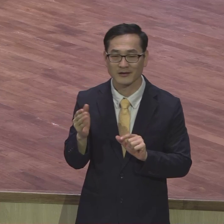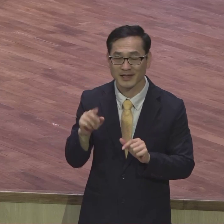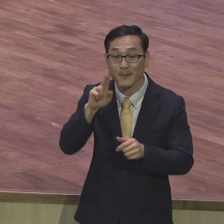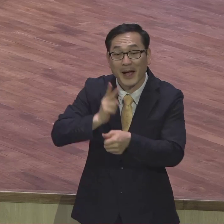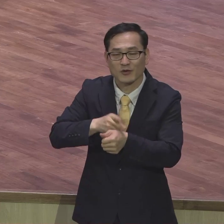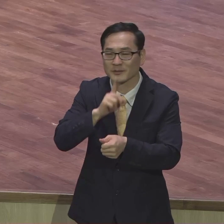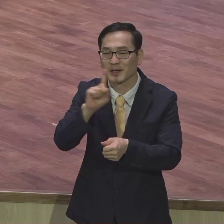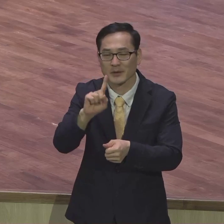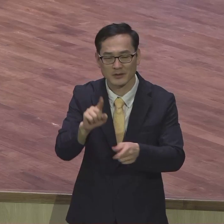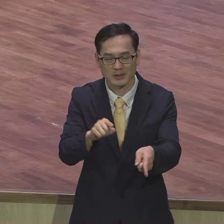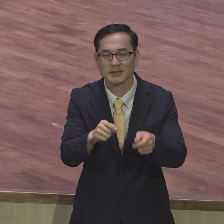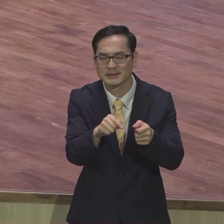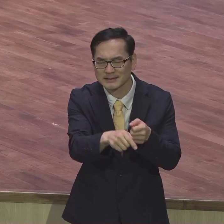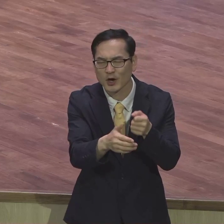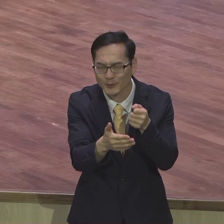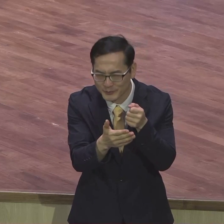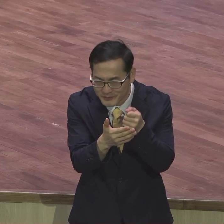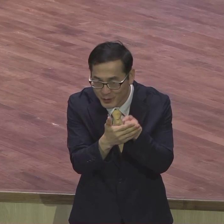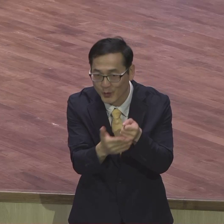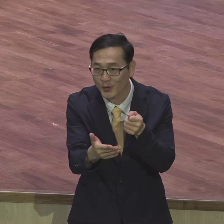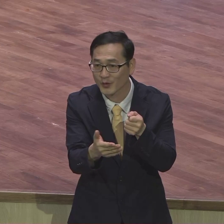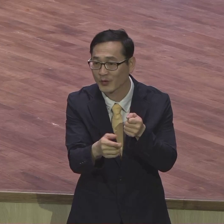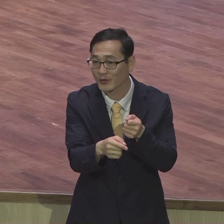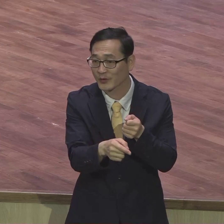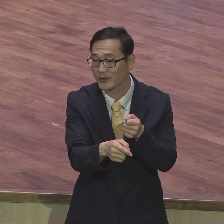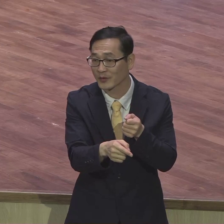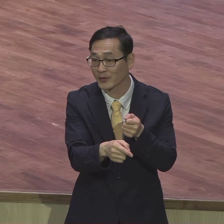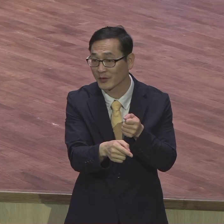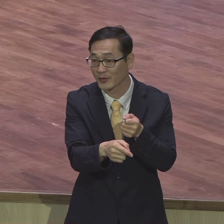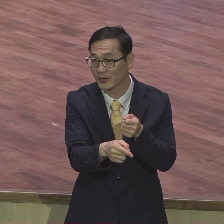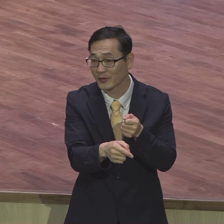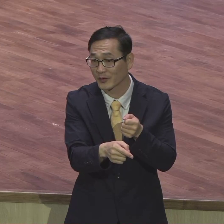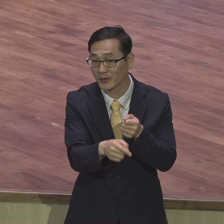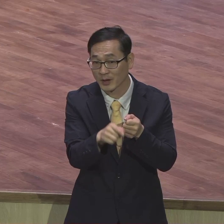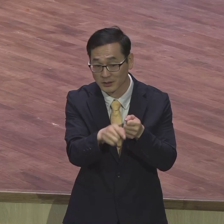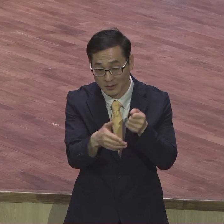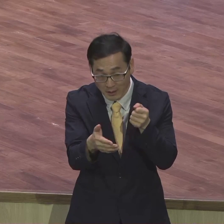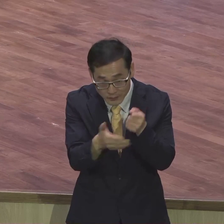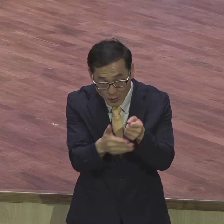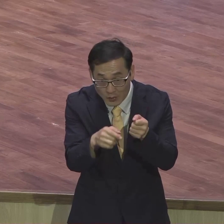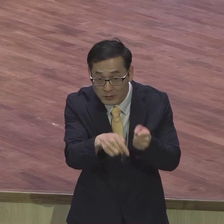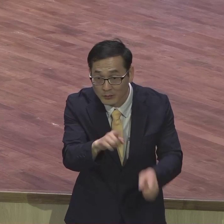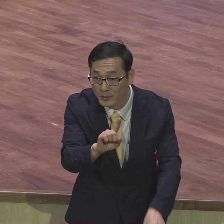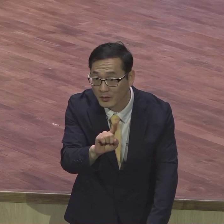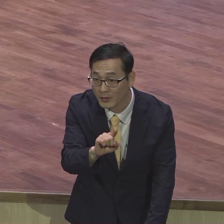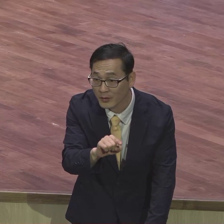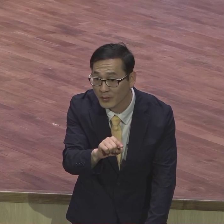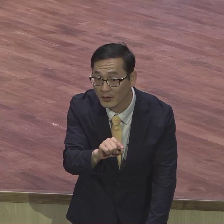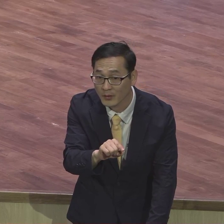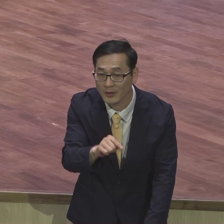사도바울이 강조하는 것은 이 거름으로의 강조가 뭐냐 그것이 바로 예배에요 예배